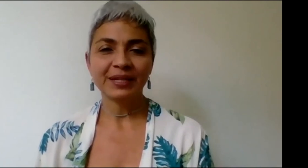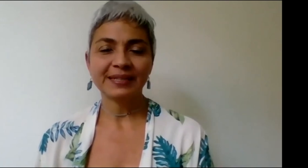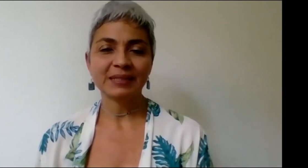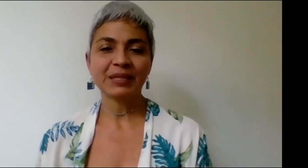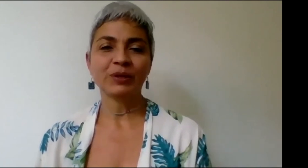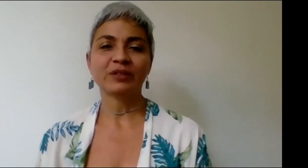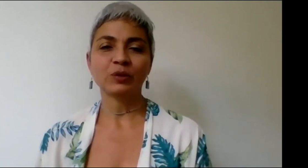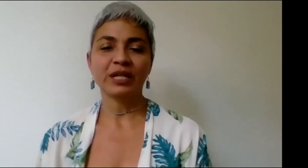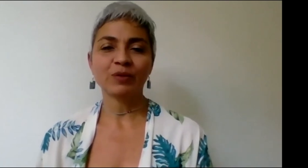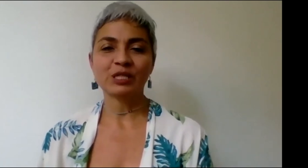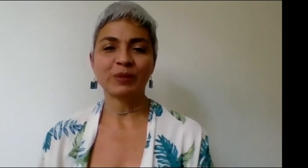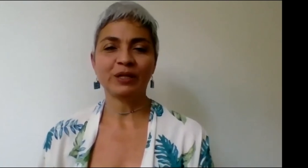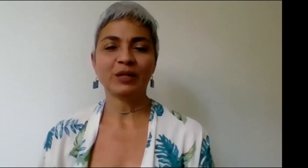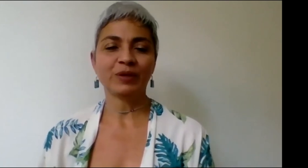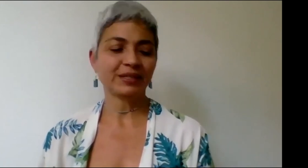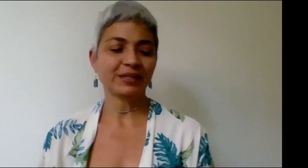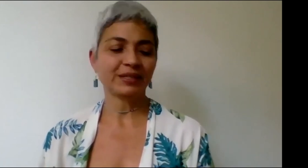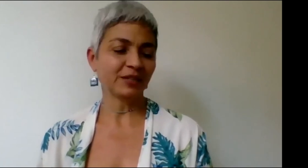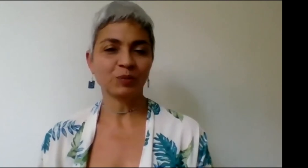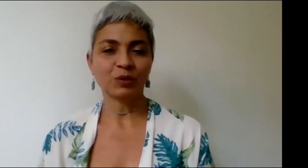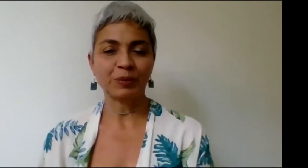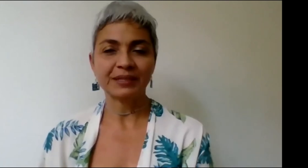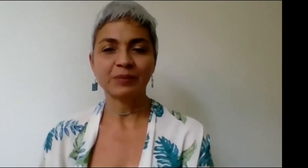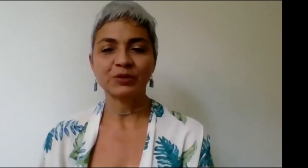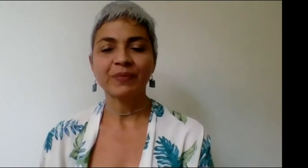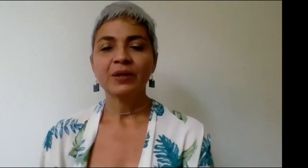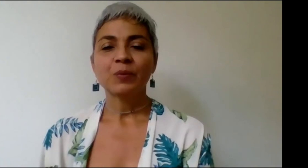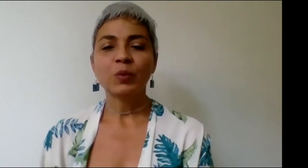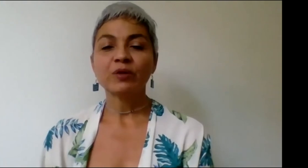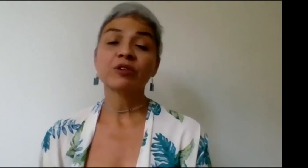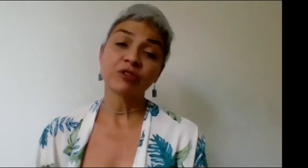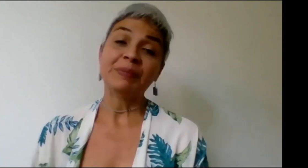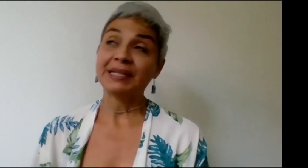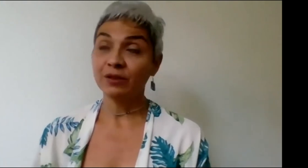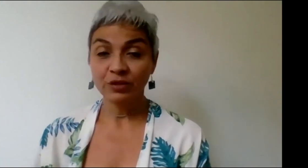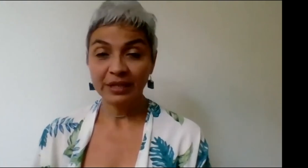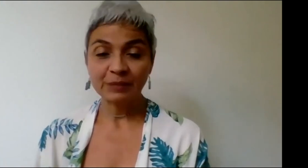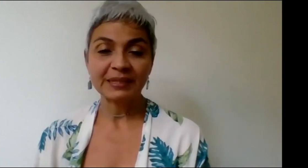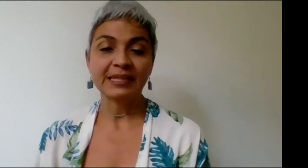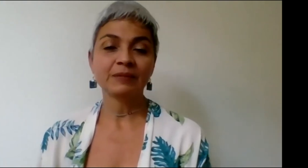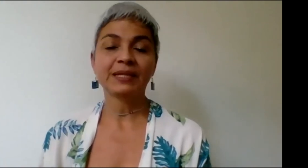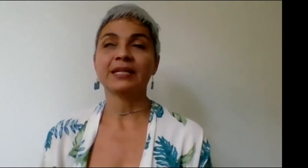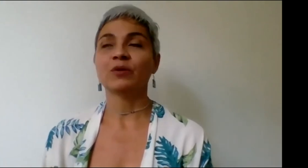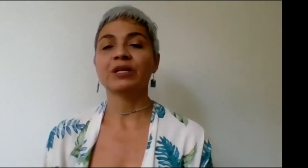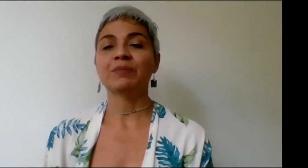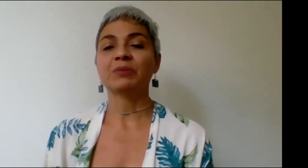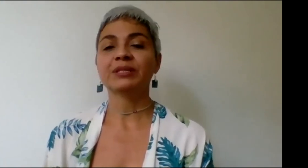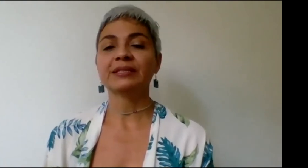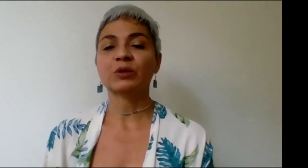en este manejo de las dos lenguas, español y lengua de señas, como nos lo merecemos. Bueno, nuestros invitados especiales para con quien vamos a estar